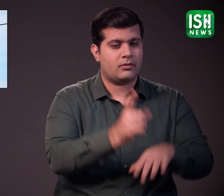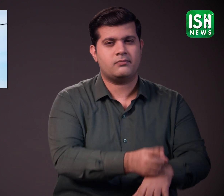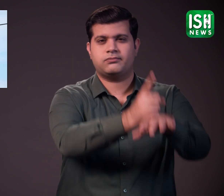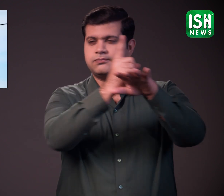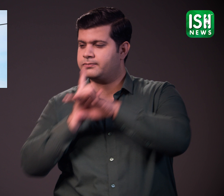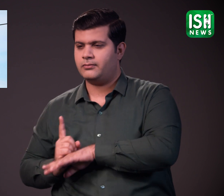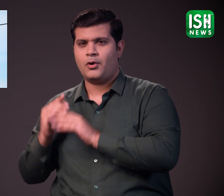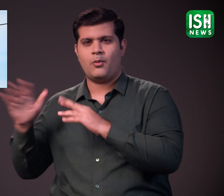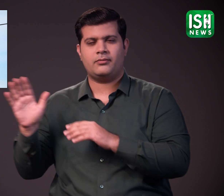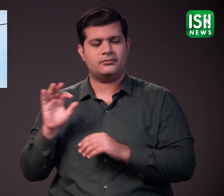बस उडान भरते